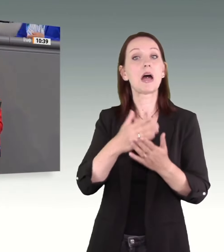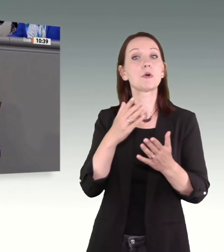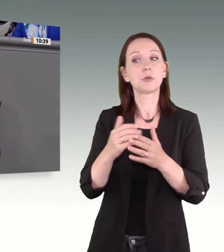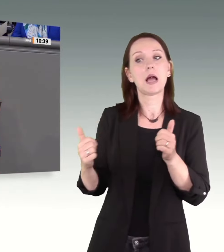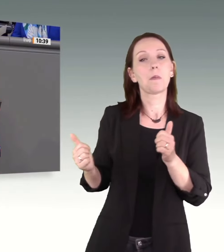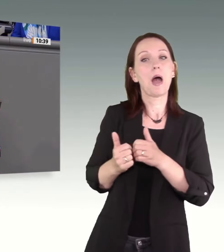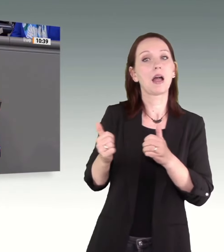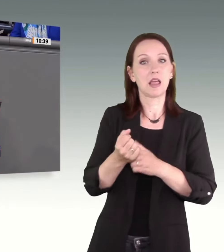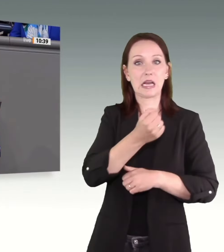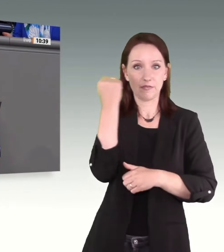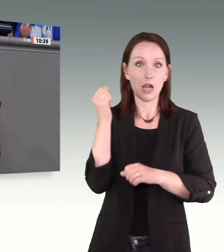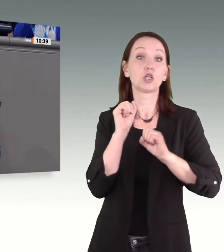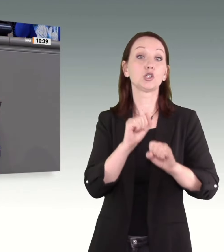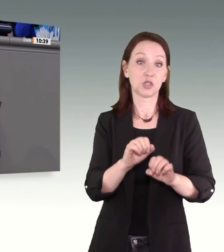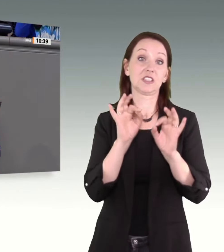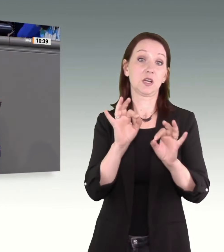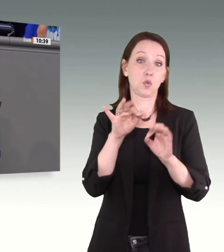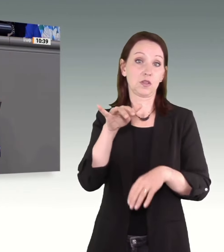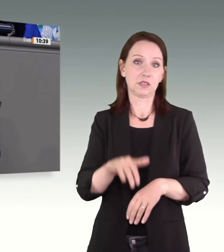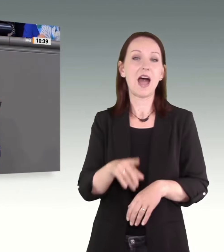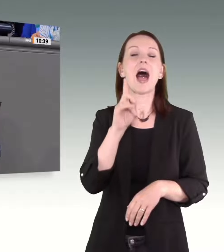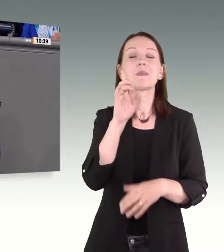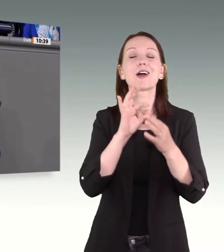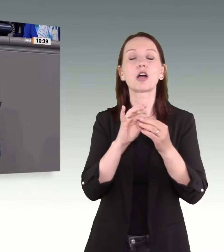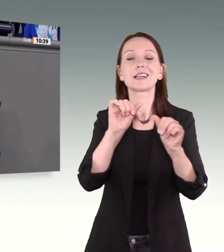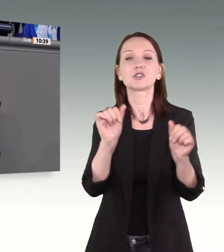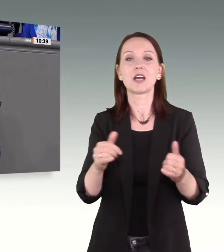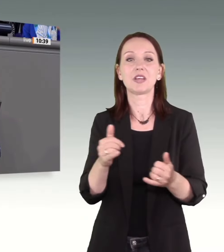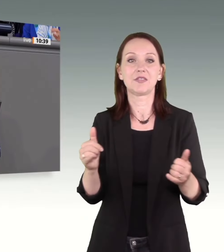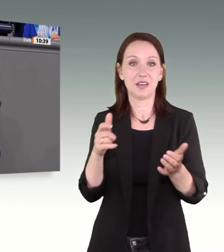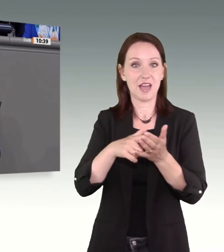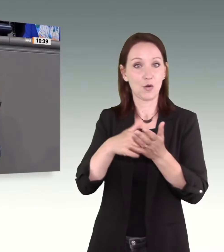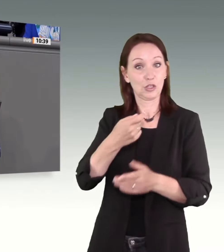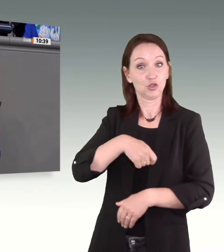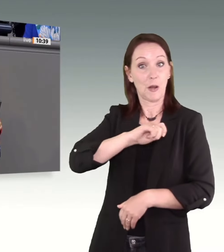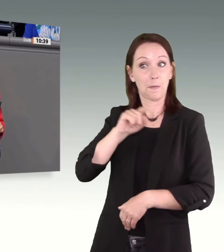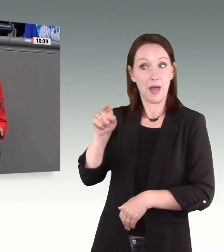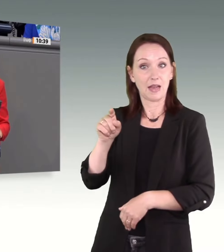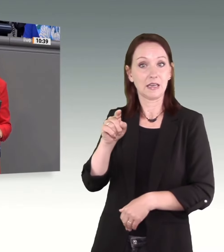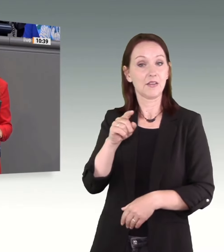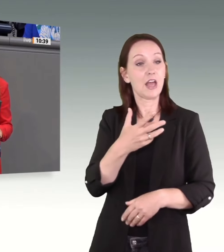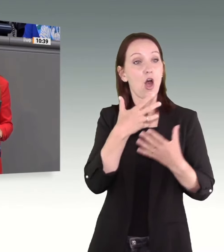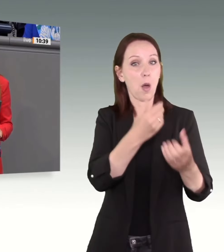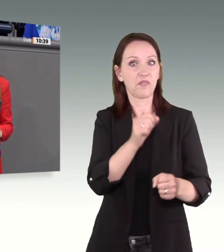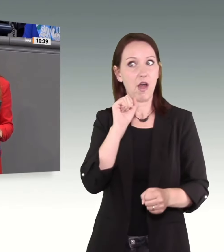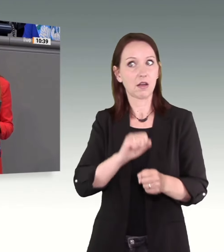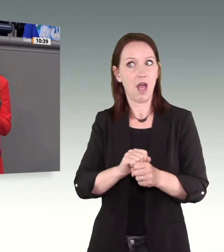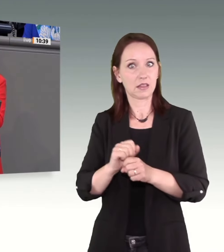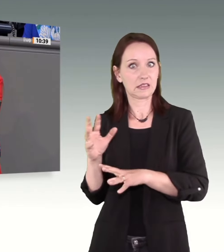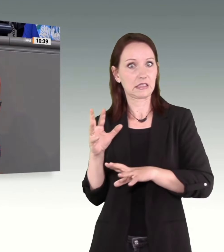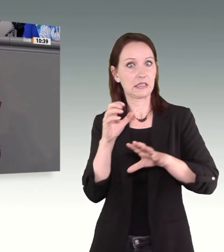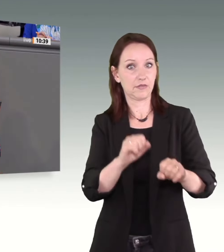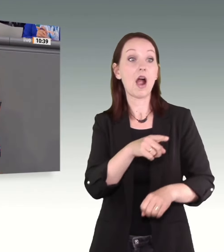dass es auf die konkrete Ausgestaltung ankommt. In Spanien erlangt auch das potenzielle Gewaltopfer einen konkreten Vorteil hierdurch, nämlich,